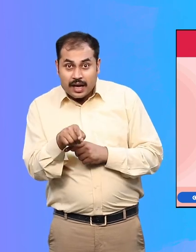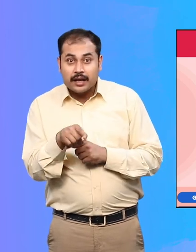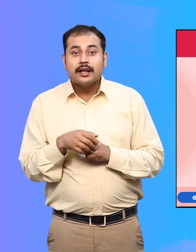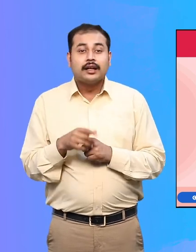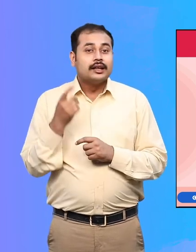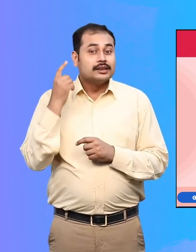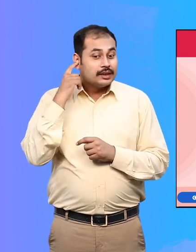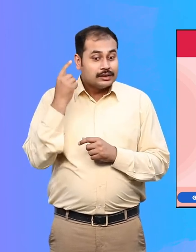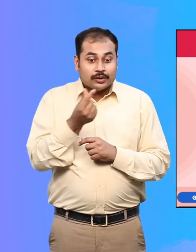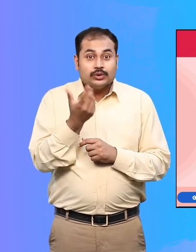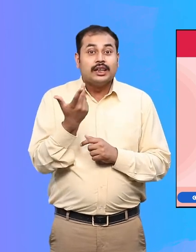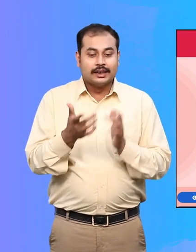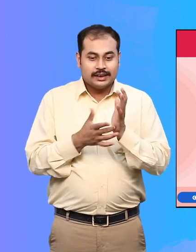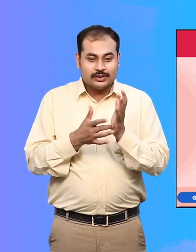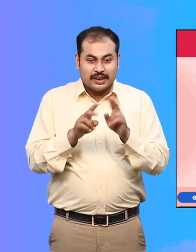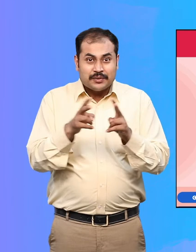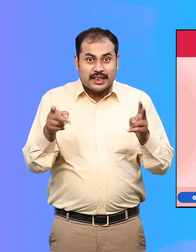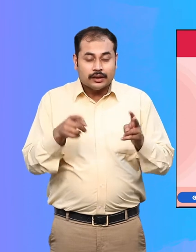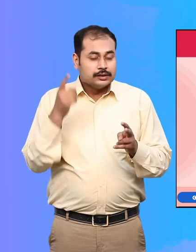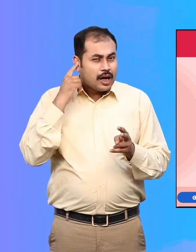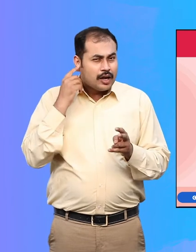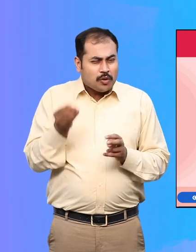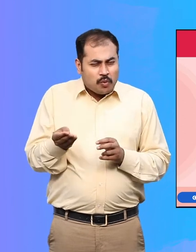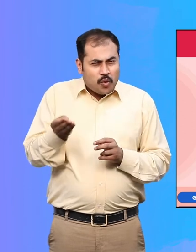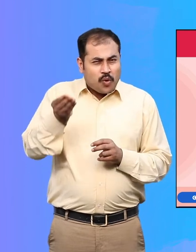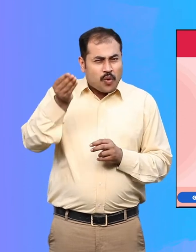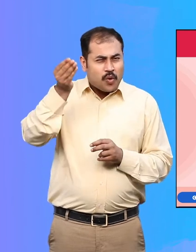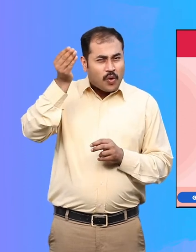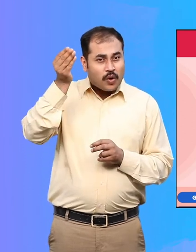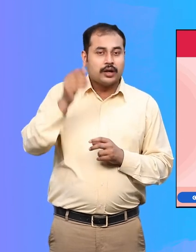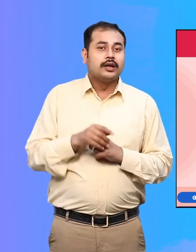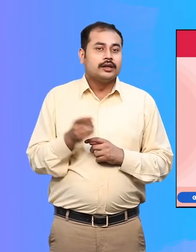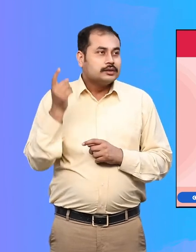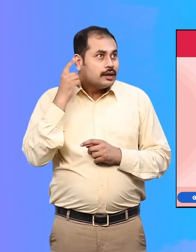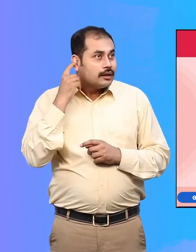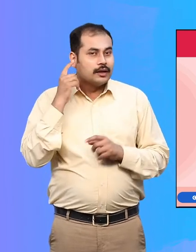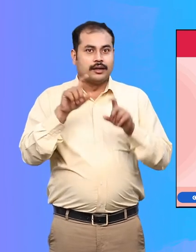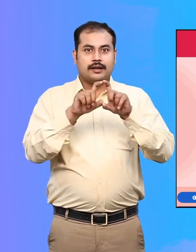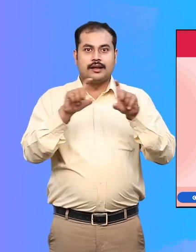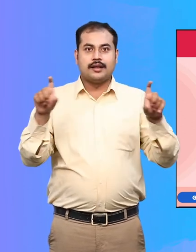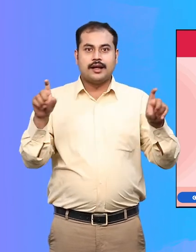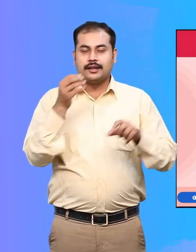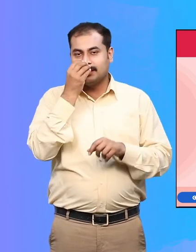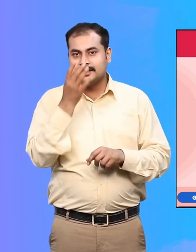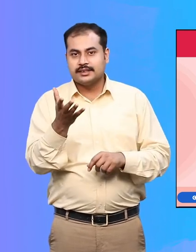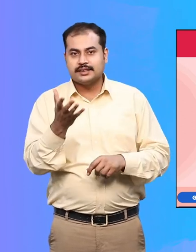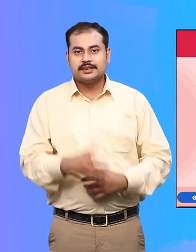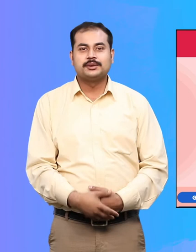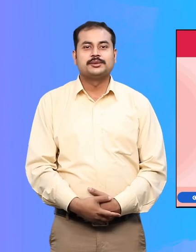अथ्वा यंत्र बोली अत्वा आवाजों को उंची और साफ कर कम सुनने वालों को